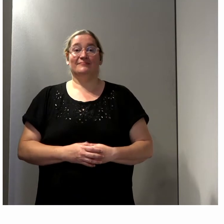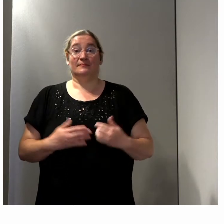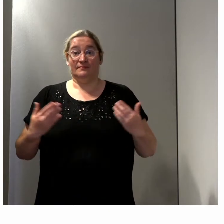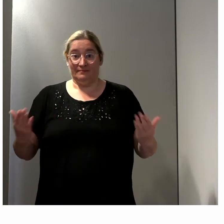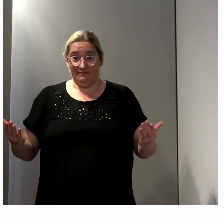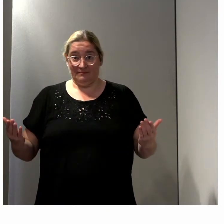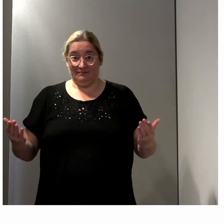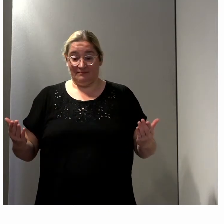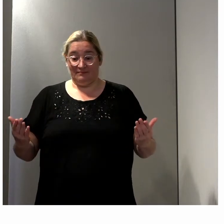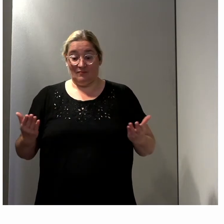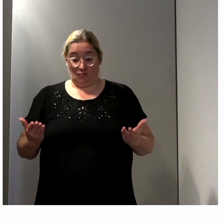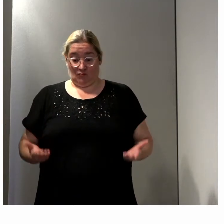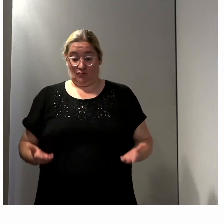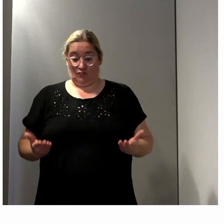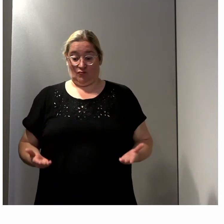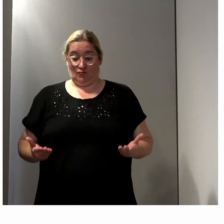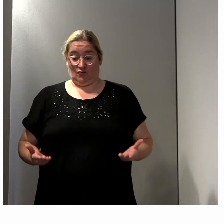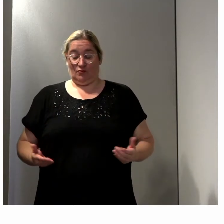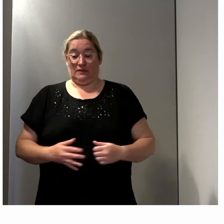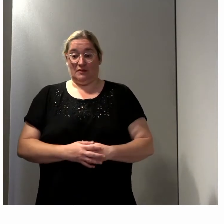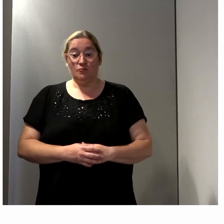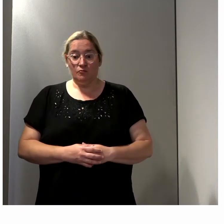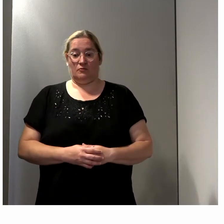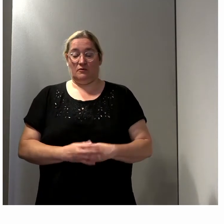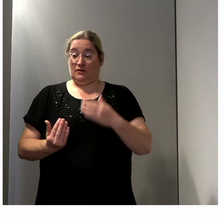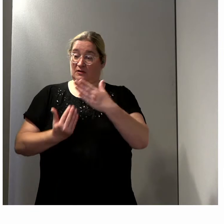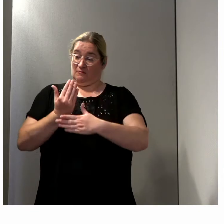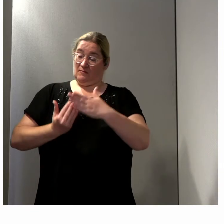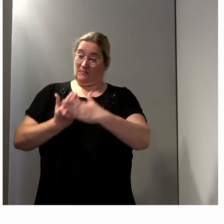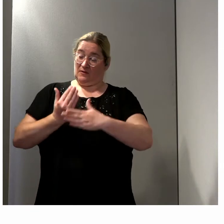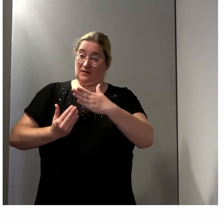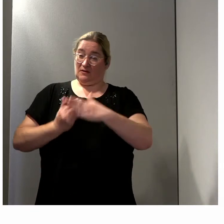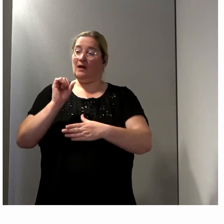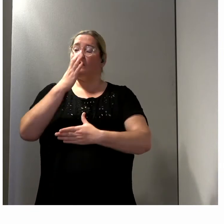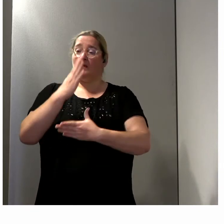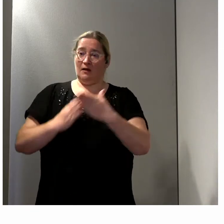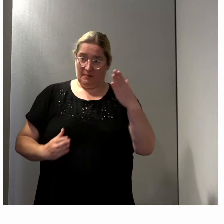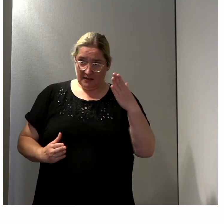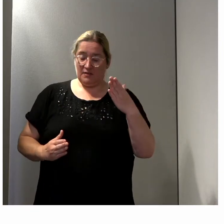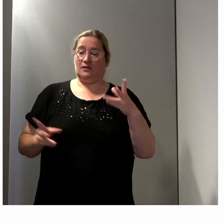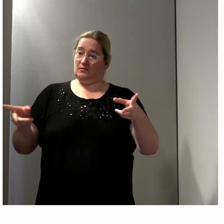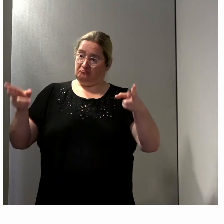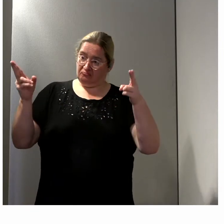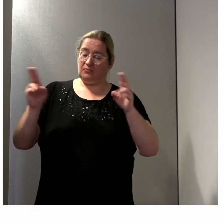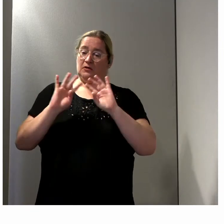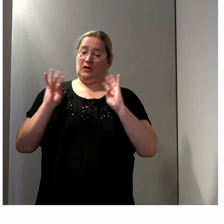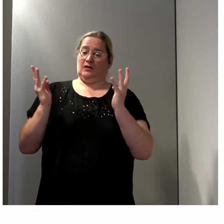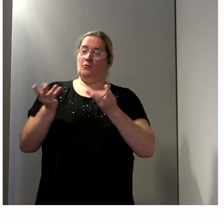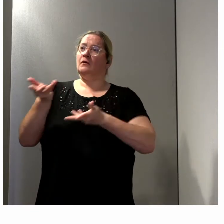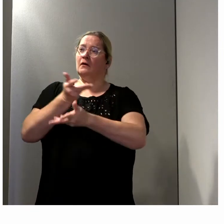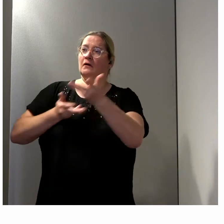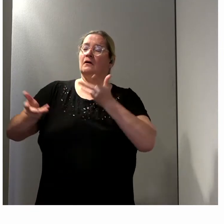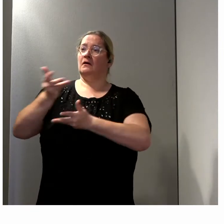Aujourd'hui, c'est vrai qu'après la table ronde que nous venons d'écouter, qui présentait un sujet ô combien